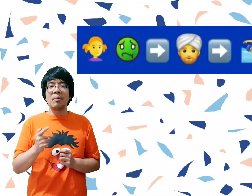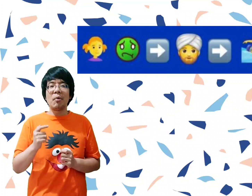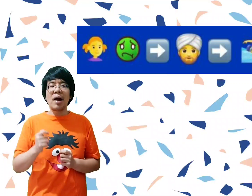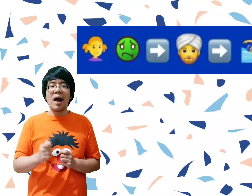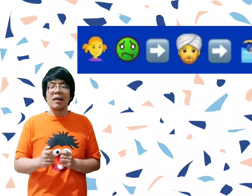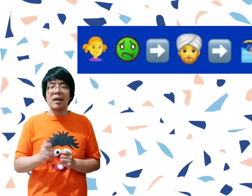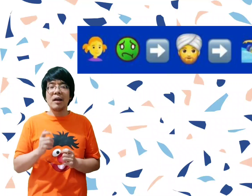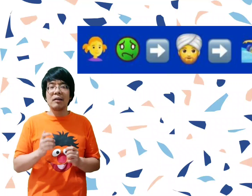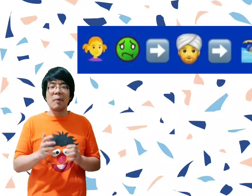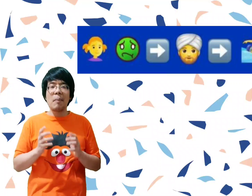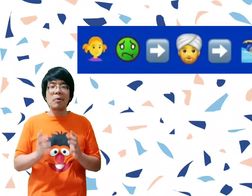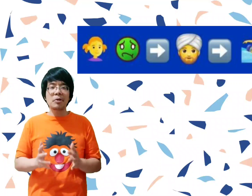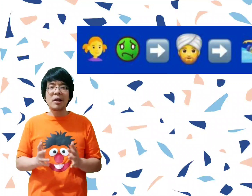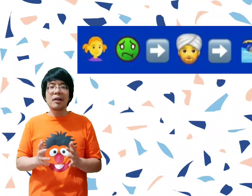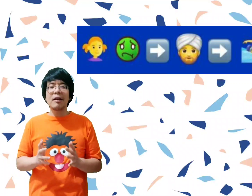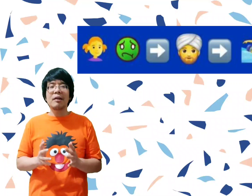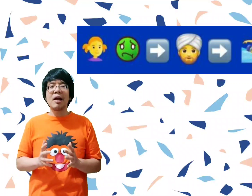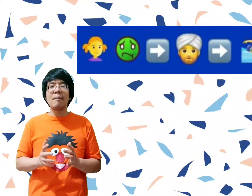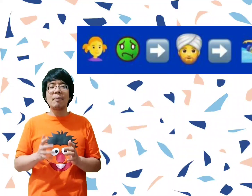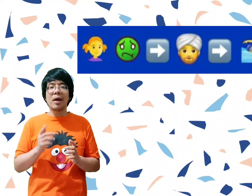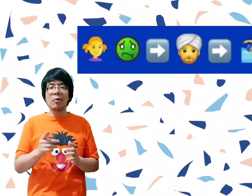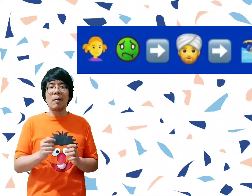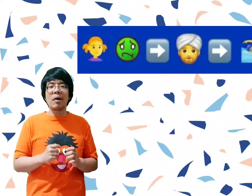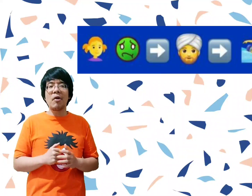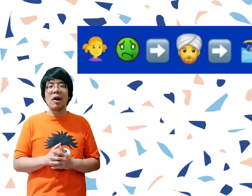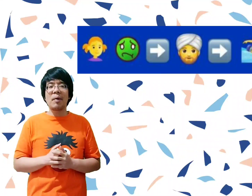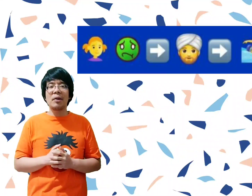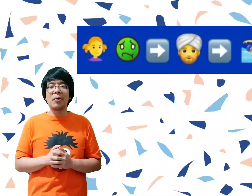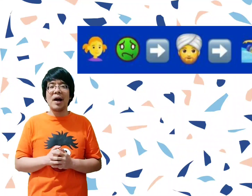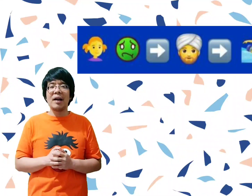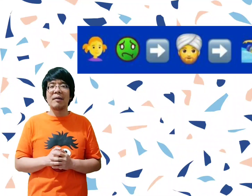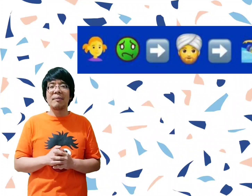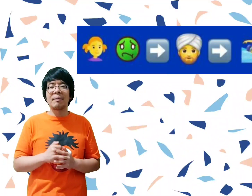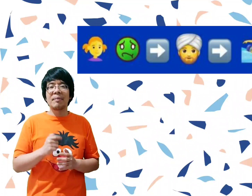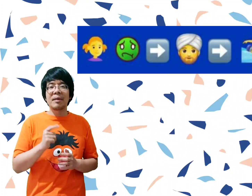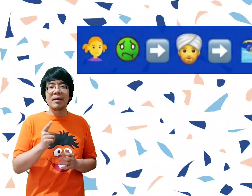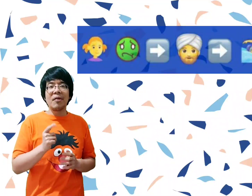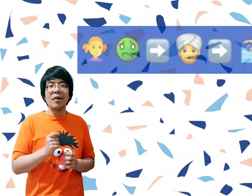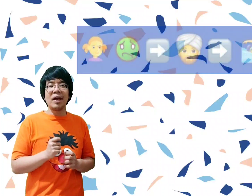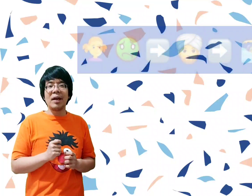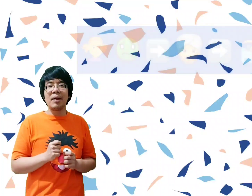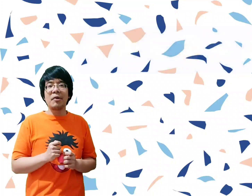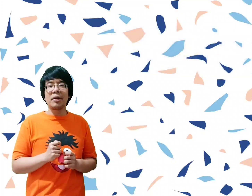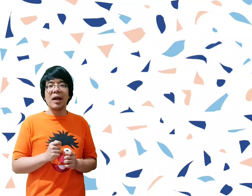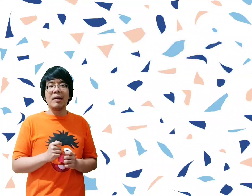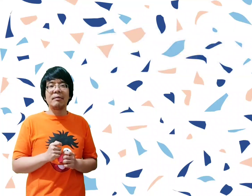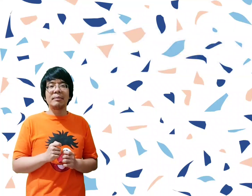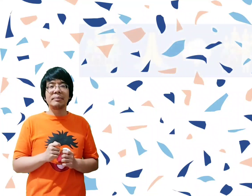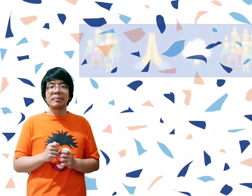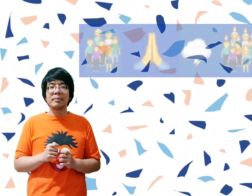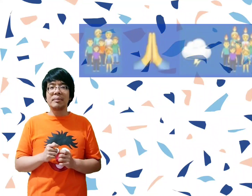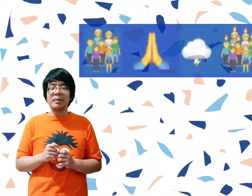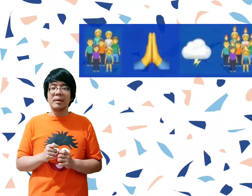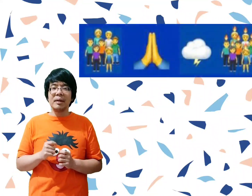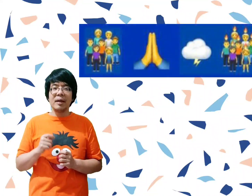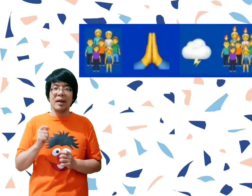disembuhkan. Jadi ingat, apapun keselihatan kita, jangan lupa berdoa kepada Tuhan. Oke, berikutnya.